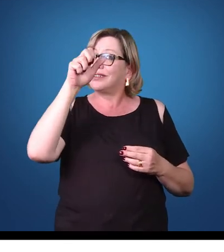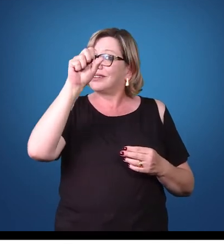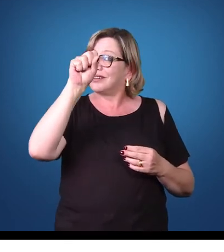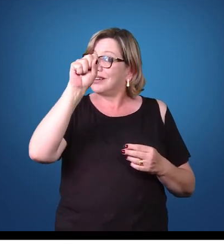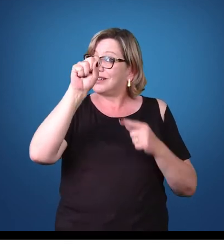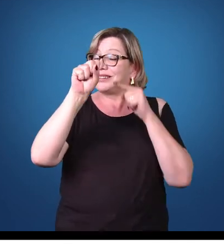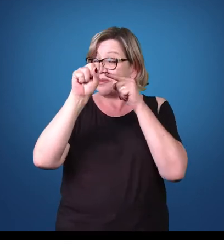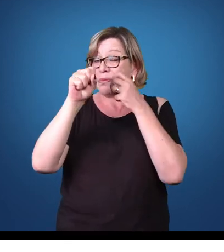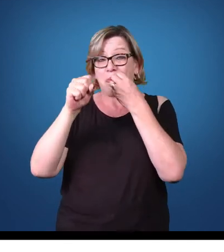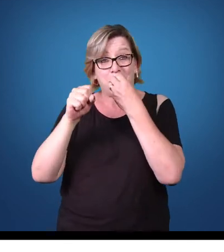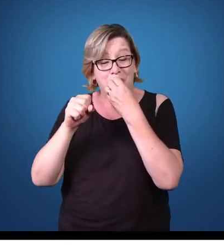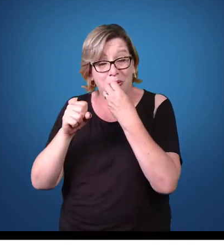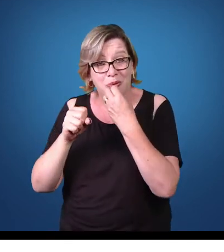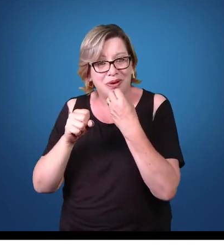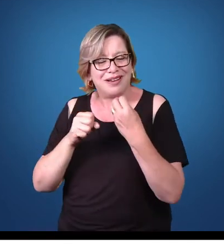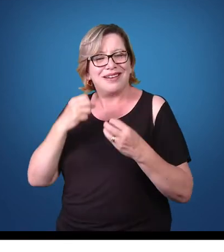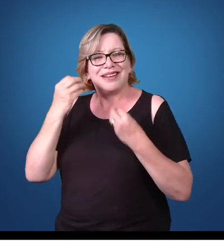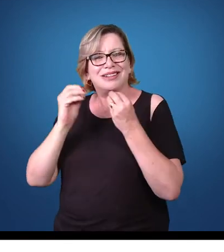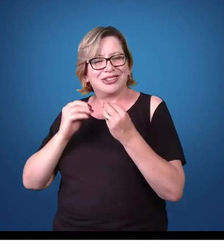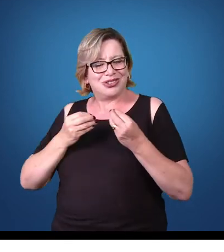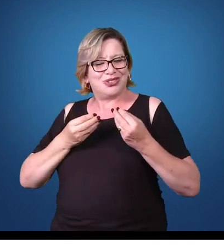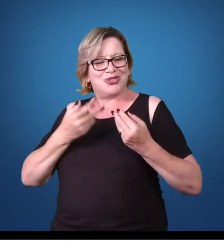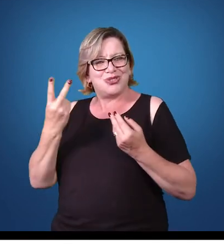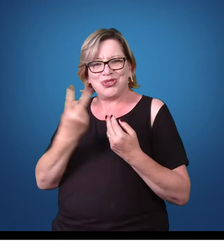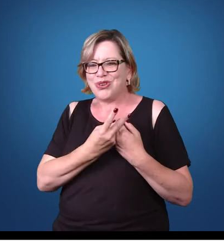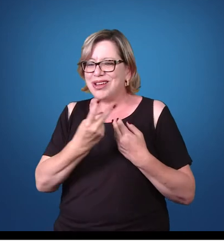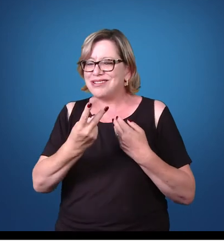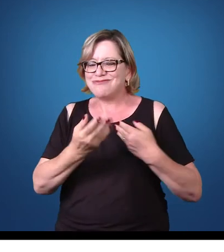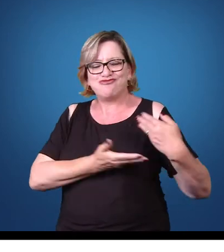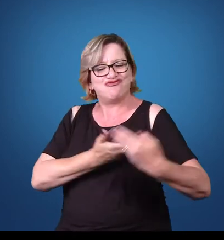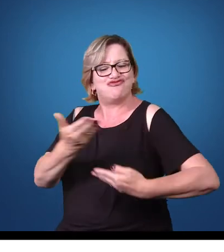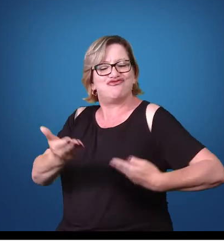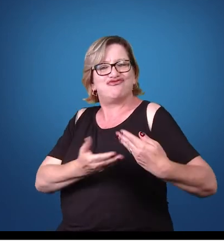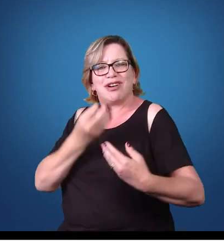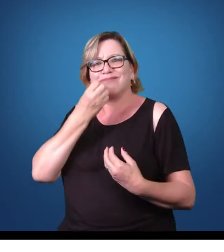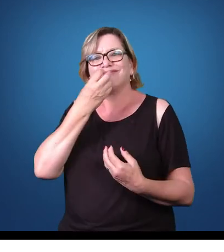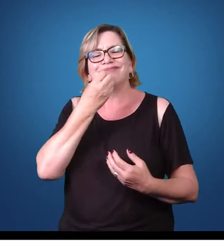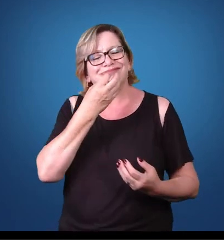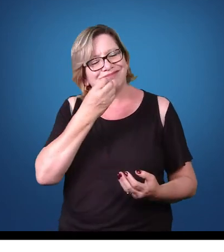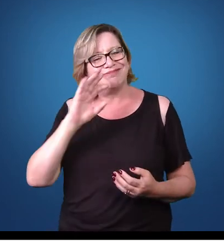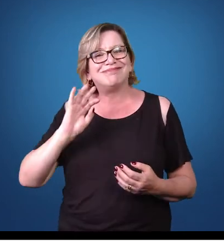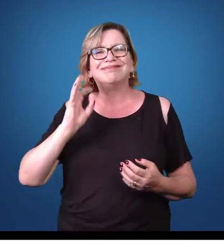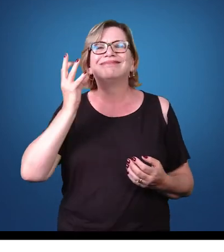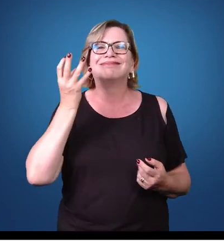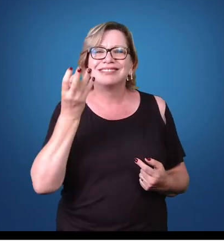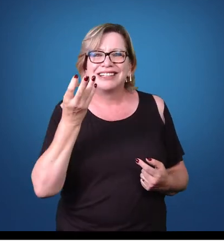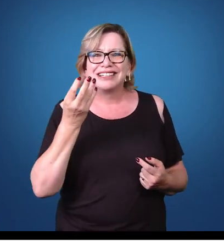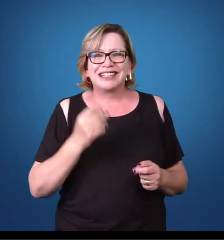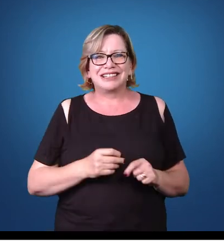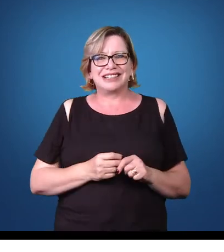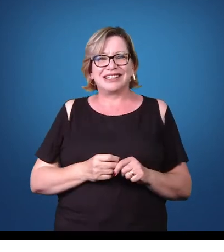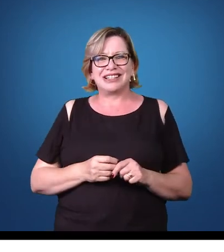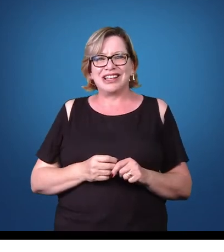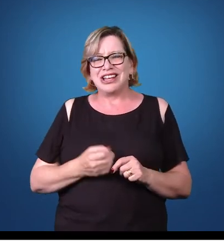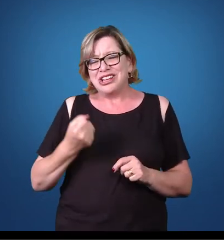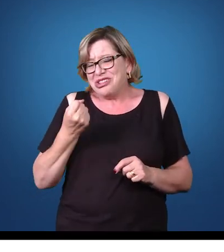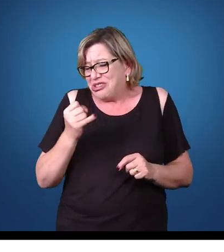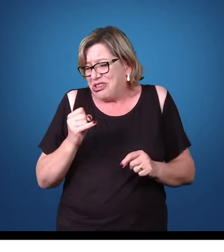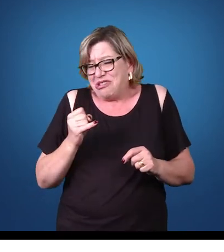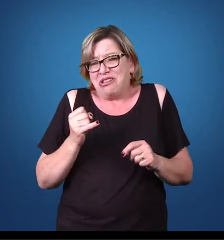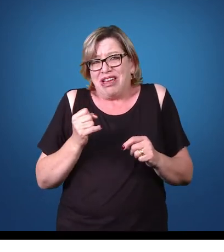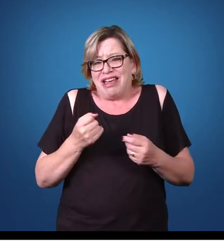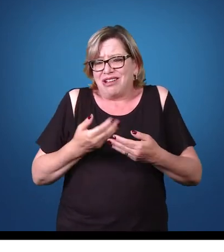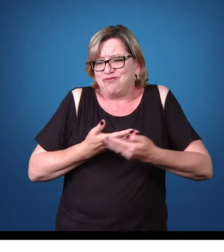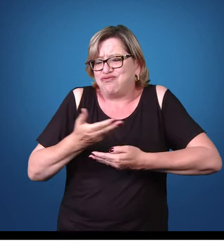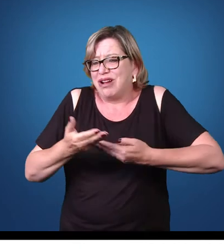relações positivas, onde ambos os hospedeiros ganham com essa relação. Ou se um não ganha, pelo menos